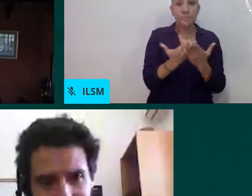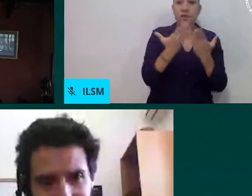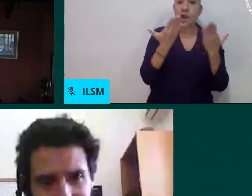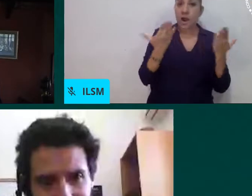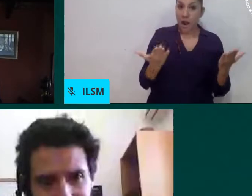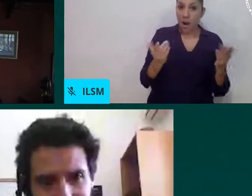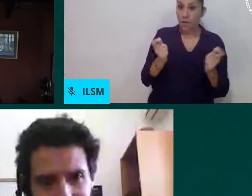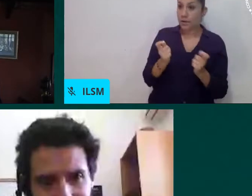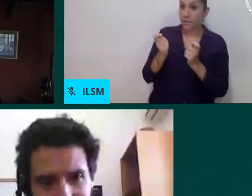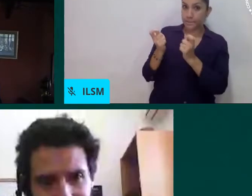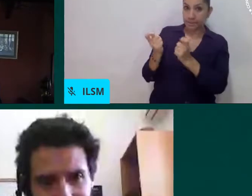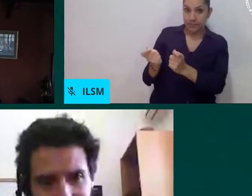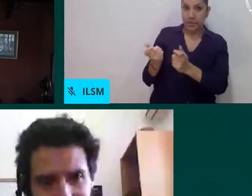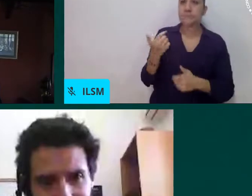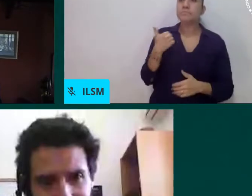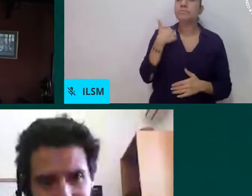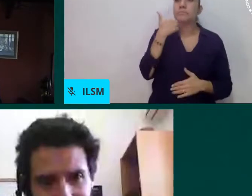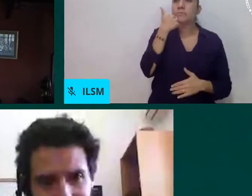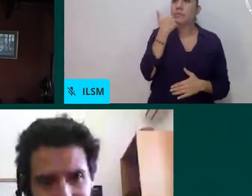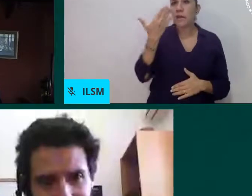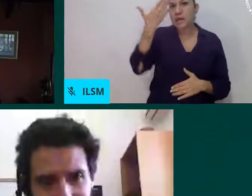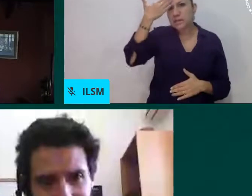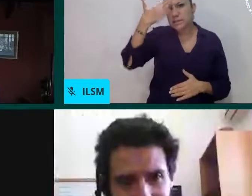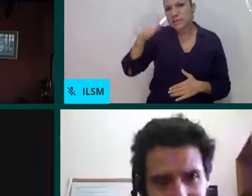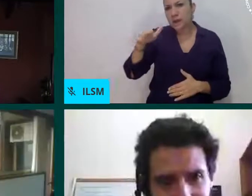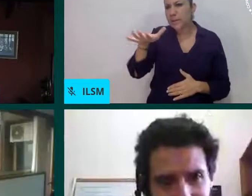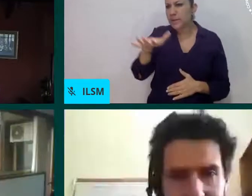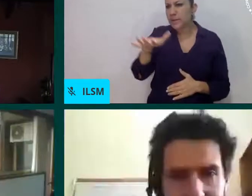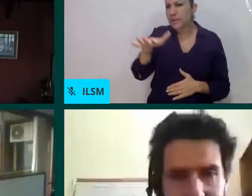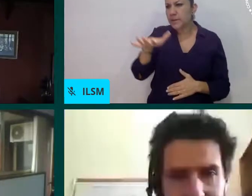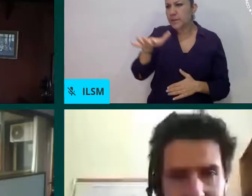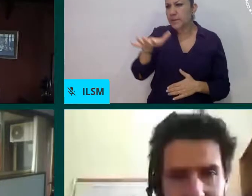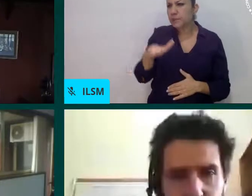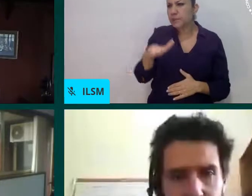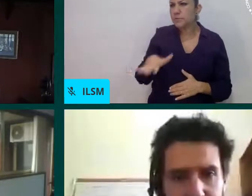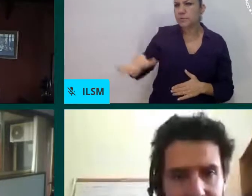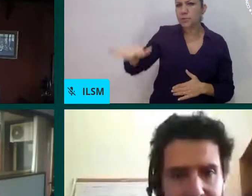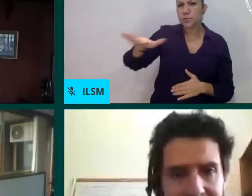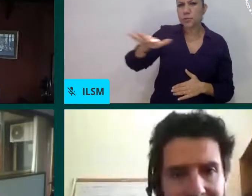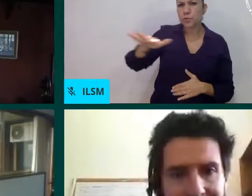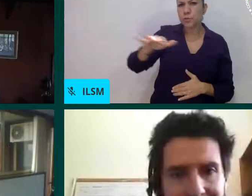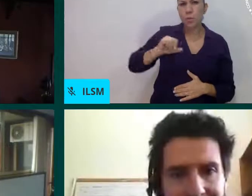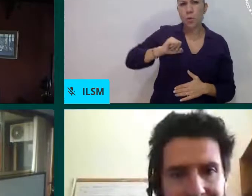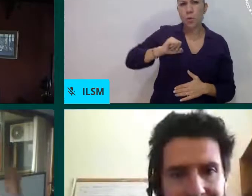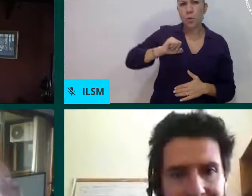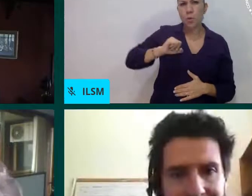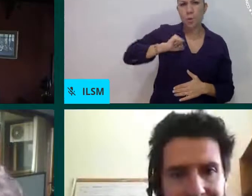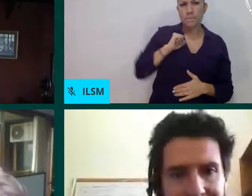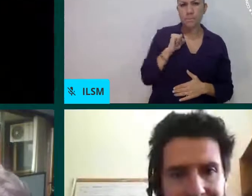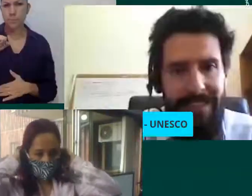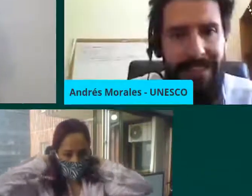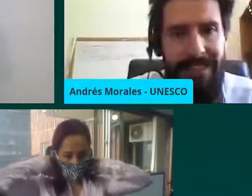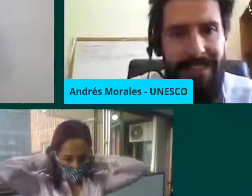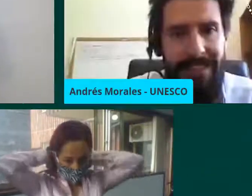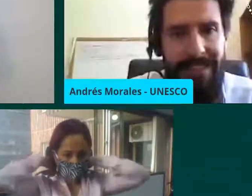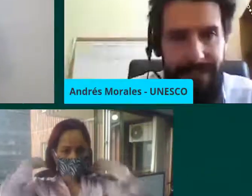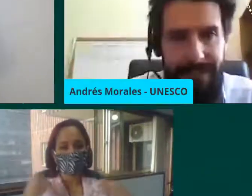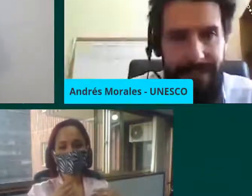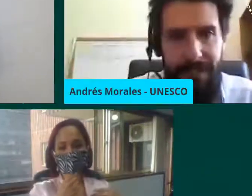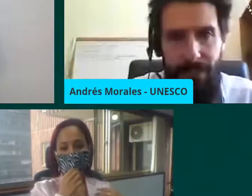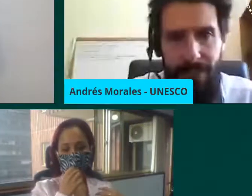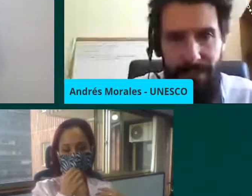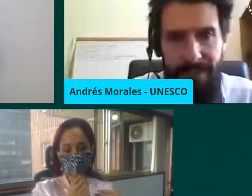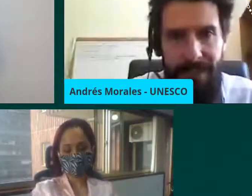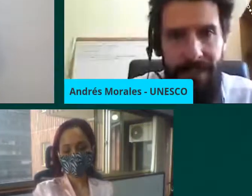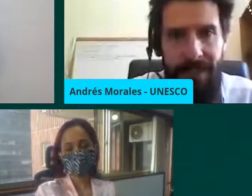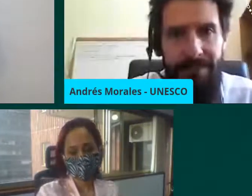situación en Bogotá, donde sabemos que Colombia ha sido uno de los principales receptores de población migrante,